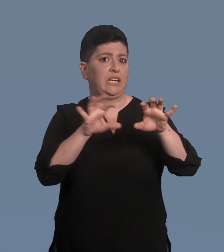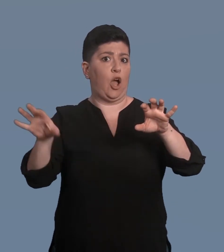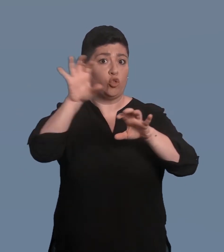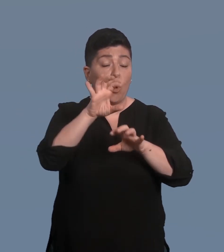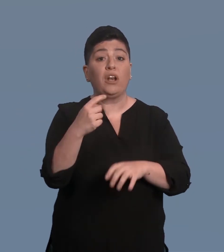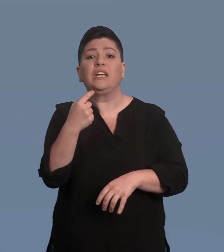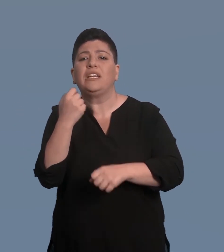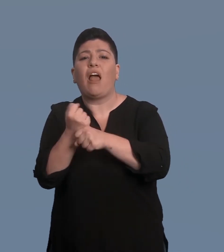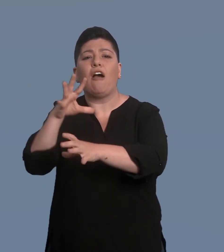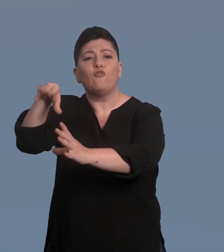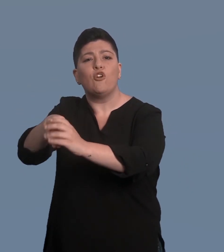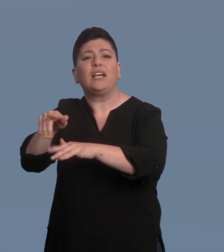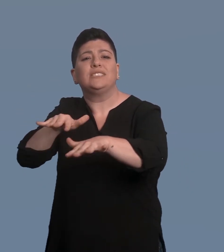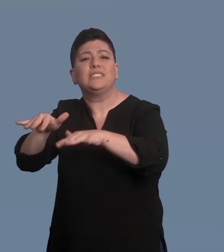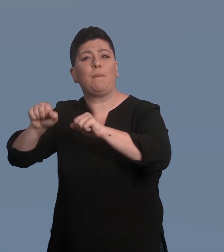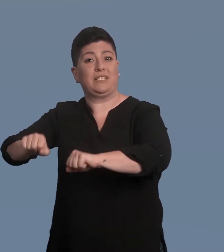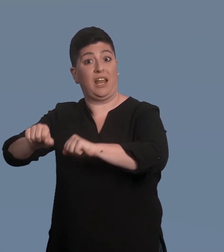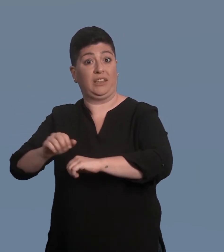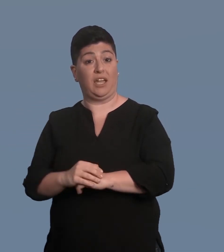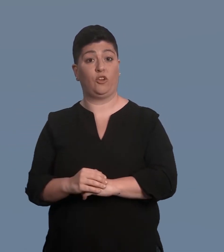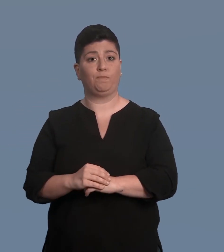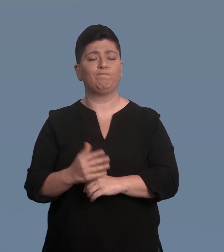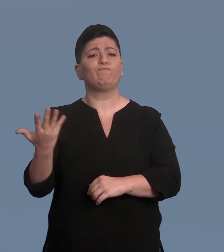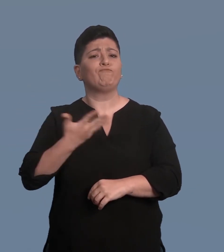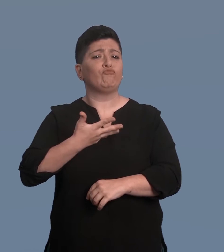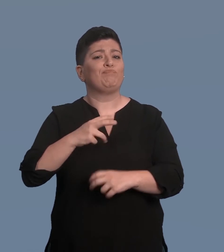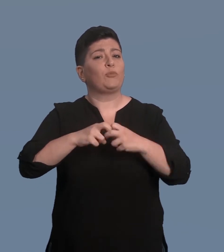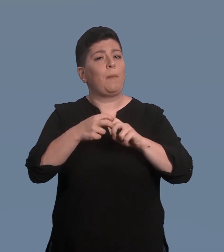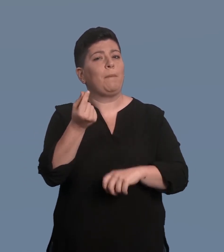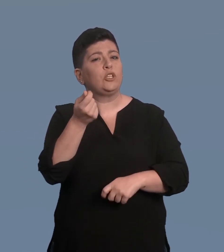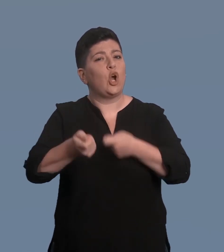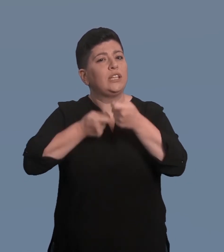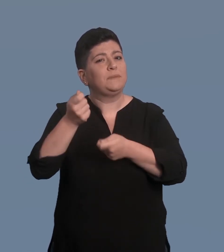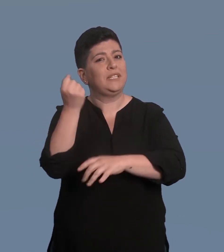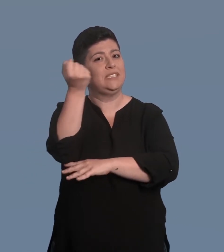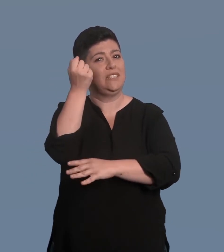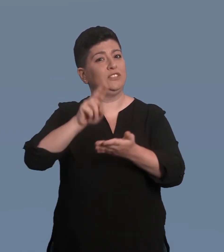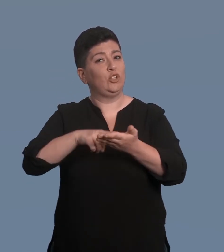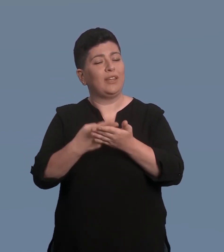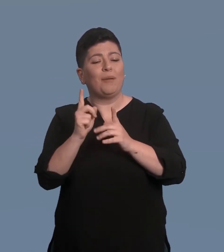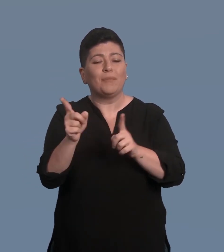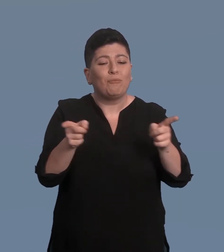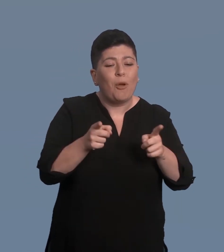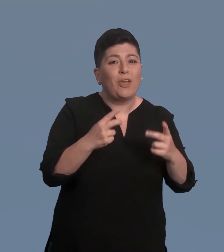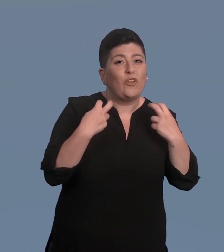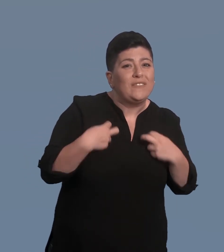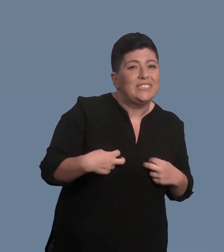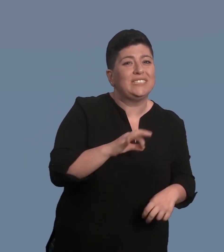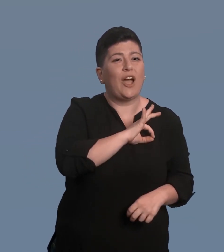luogo ai cantoni e ai fornitori di prestazioni del sistema sanitario. Un ostacolo concreto è rappresentato dalla remunerazione dei